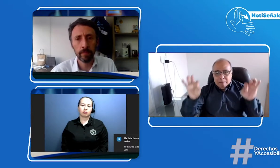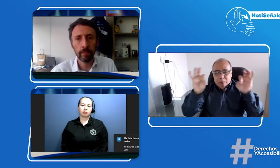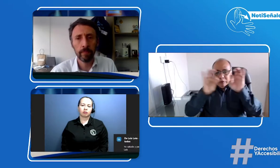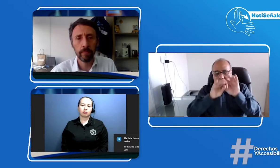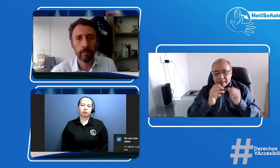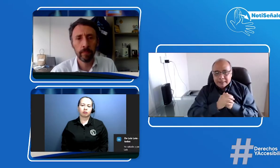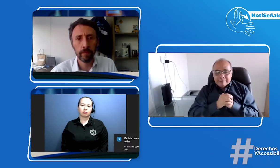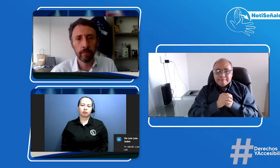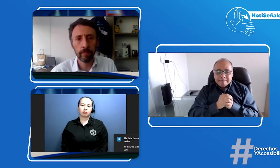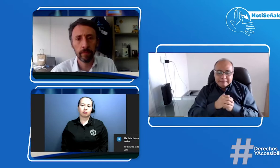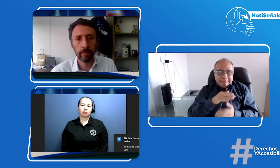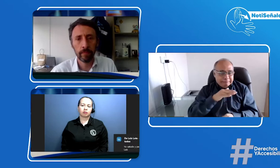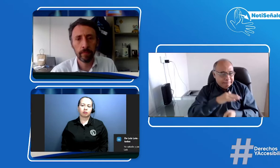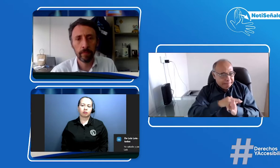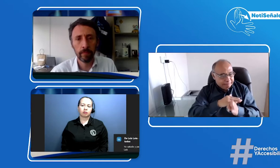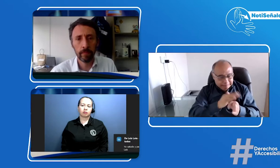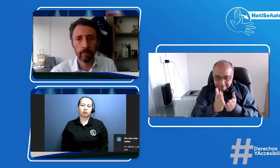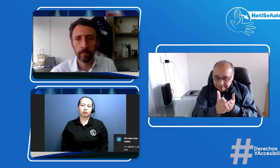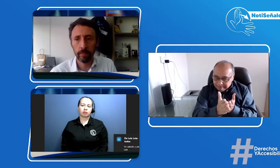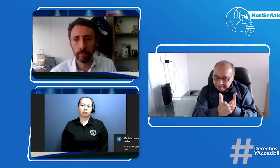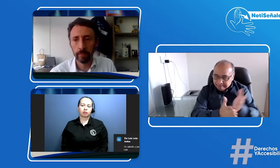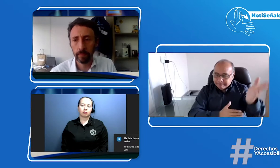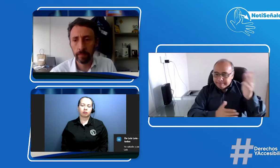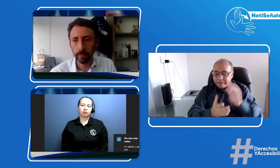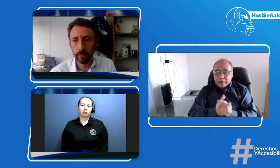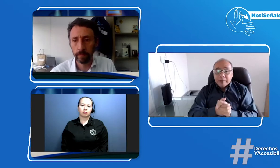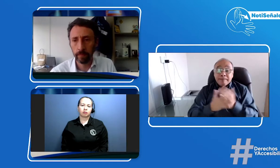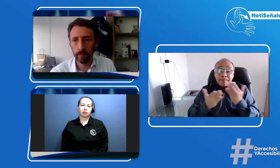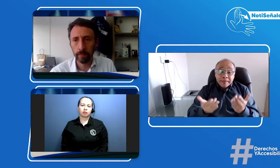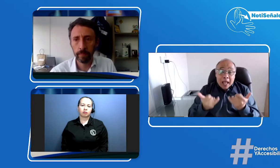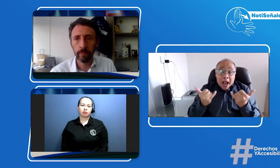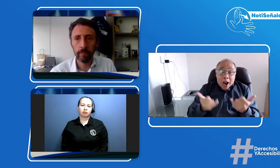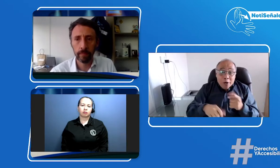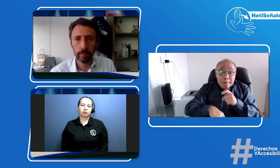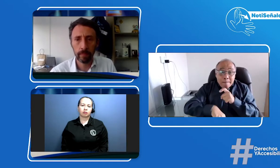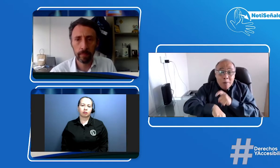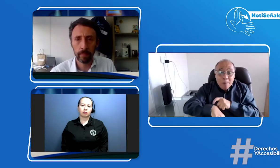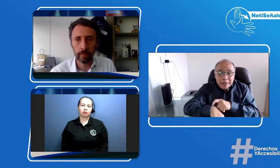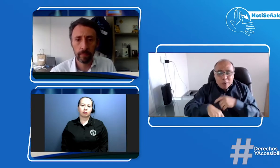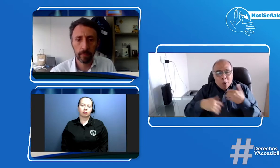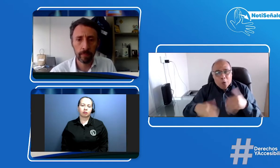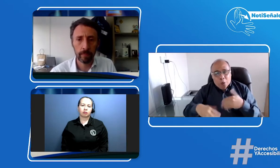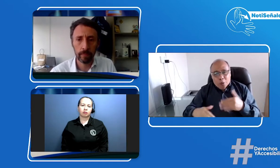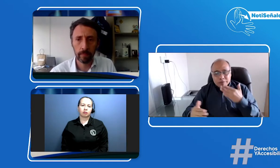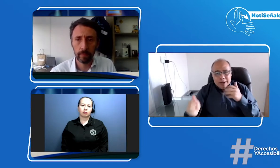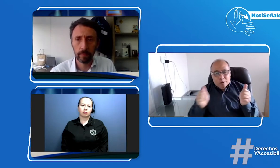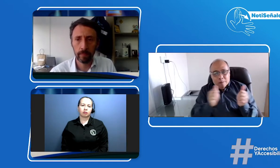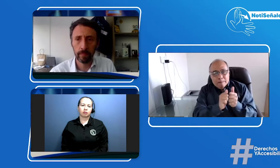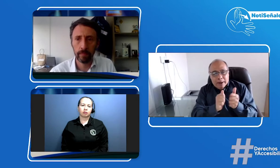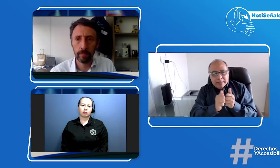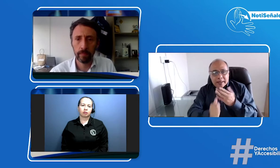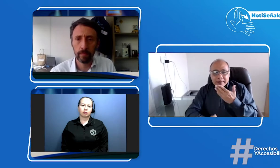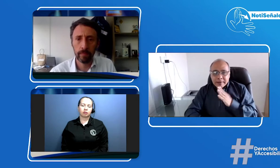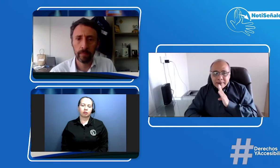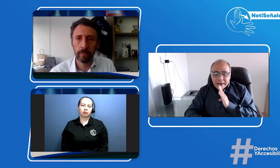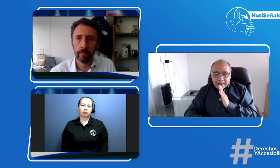accesibilidad no hay derechos. Continuamos trabajándole a esta campaña. En este momento me